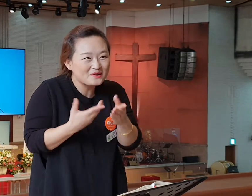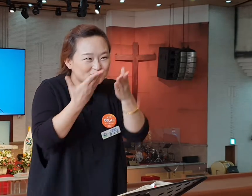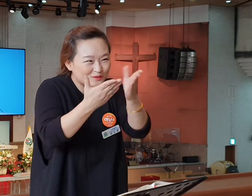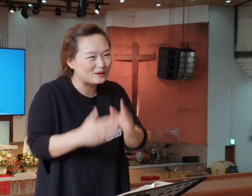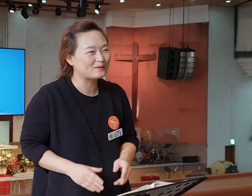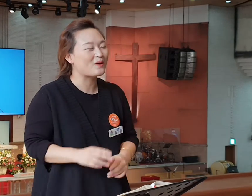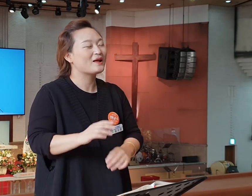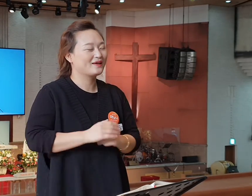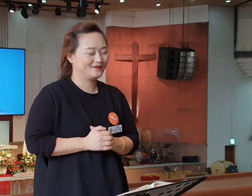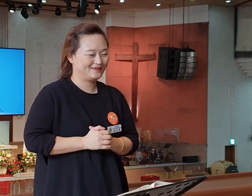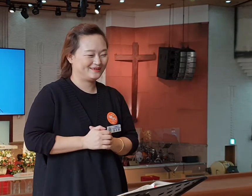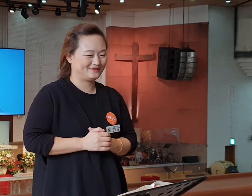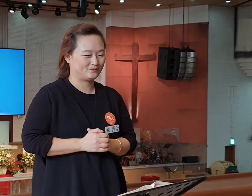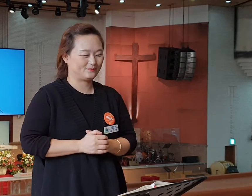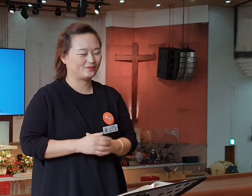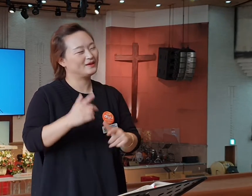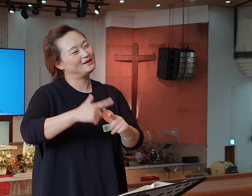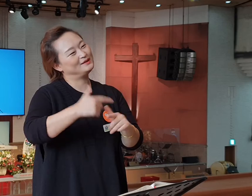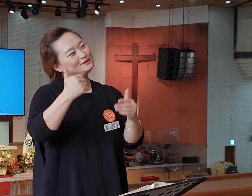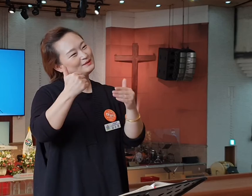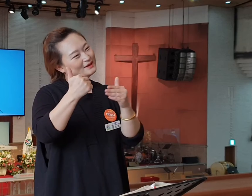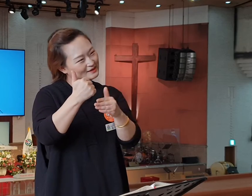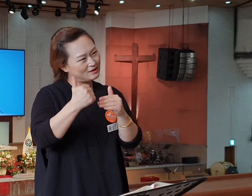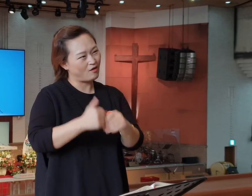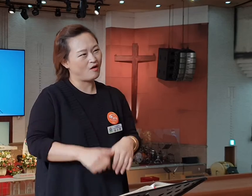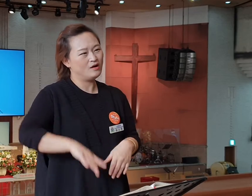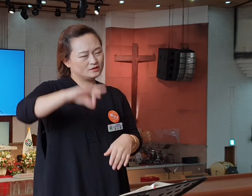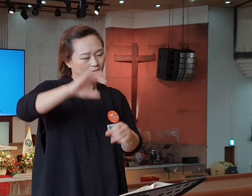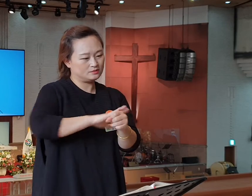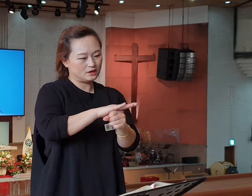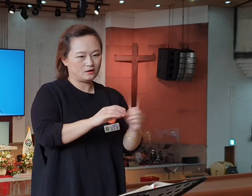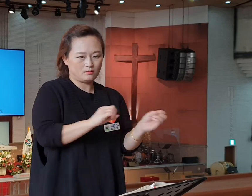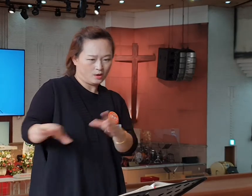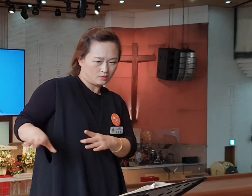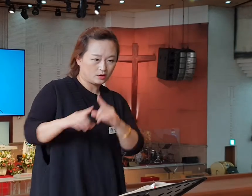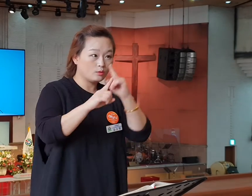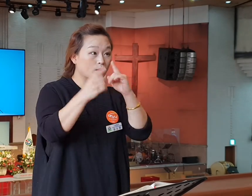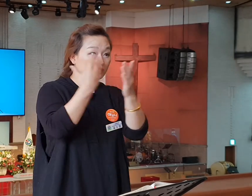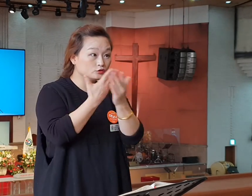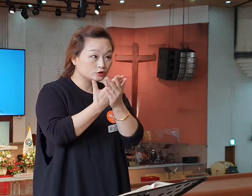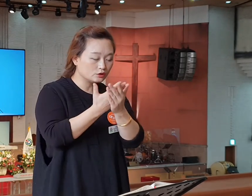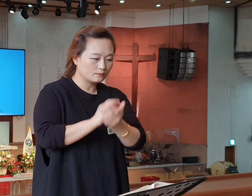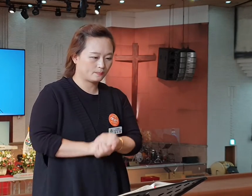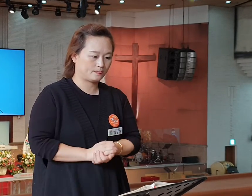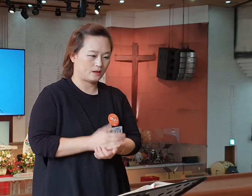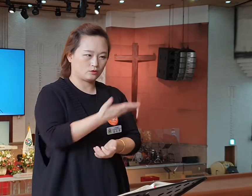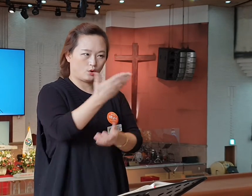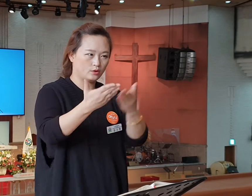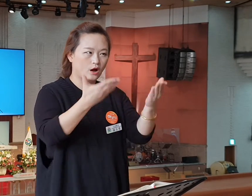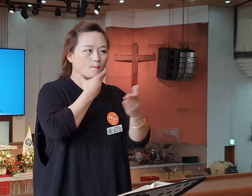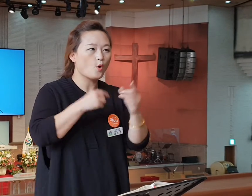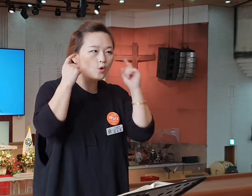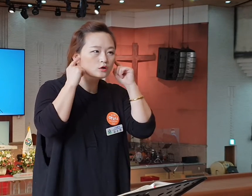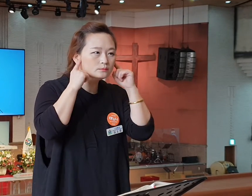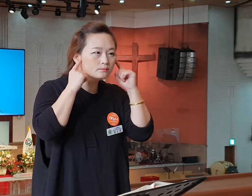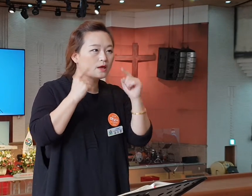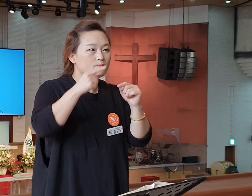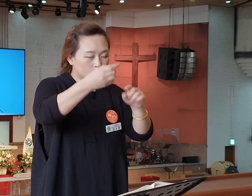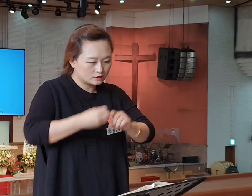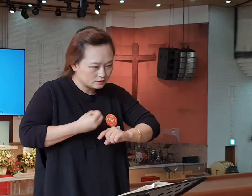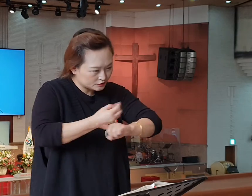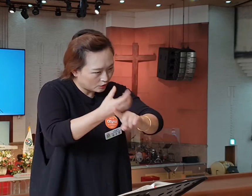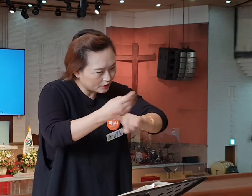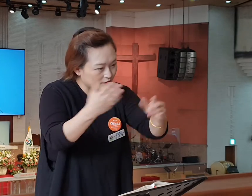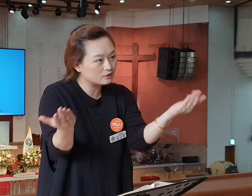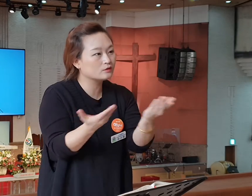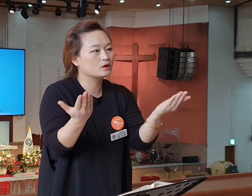얘기를 해야 돼요. 예수님께서 주님이 처음 사랑을 버렸다는 얘기는 다른 얘기 아닙니다. 너희가 복음의 메시지를 전하는 그 일